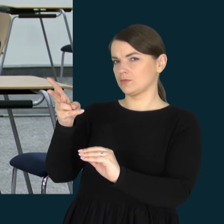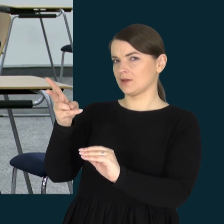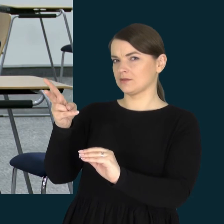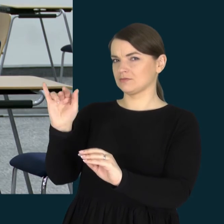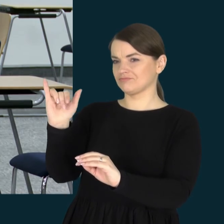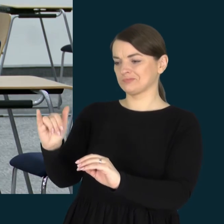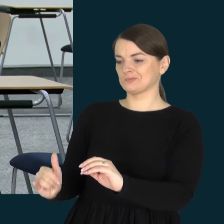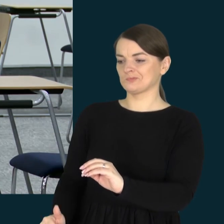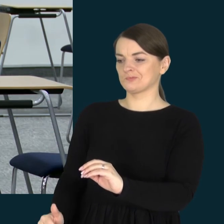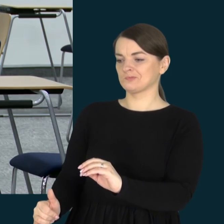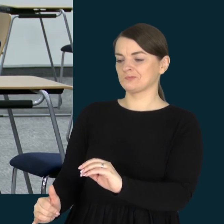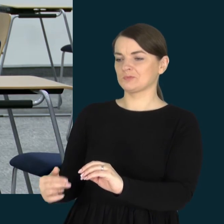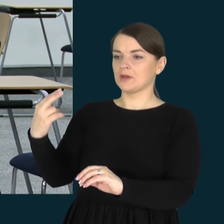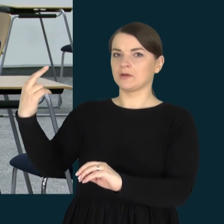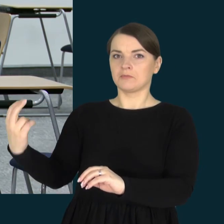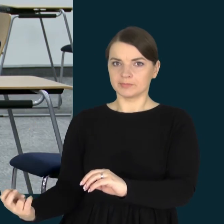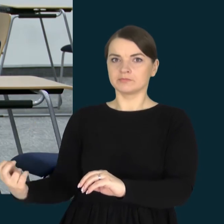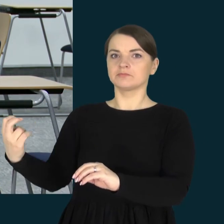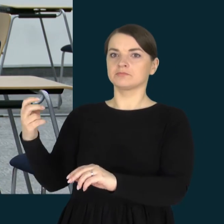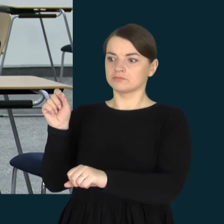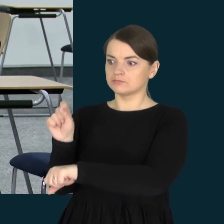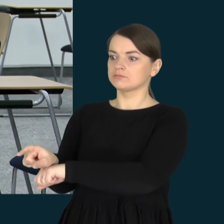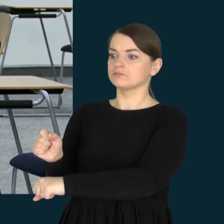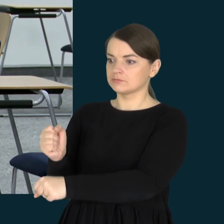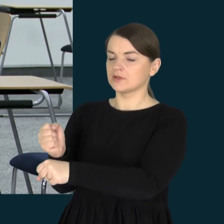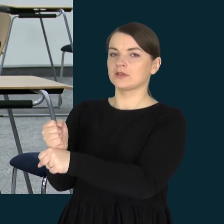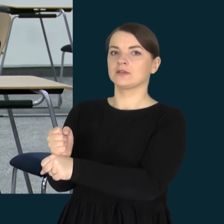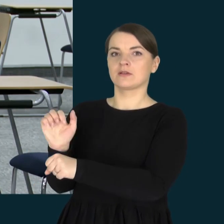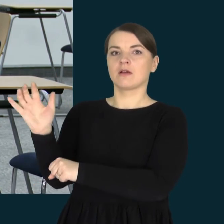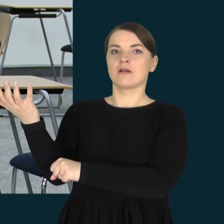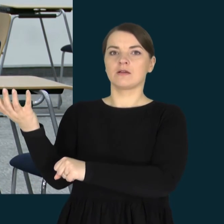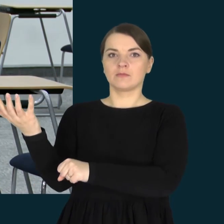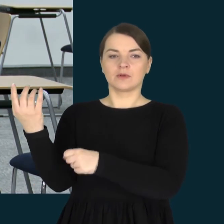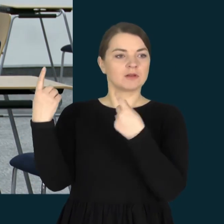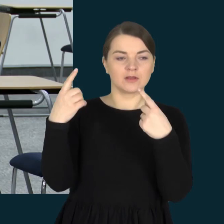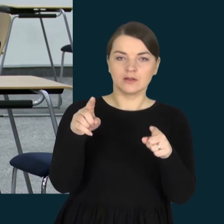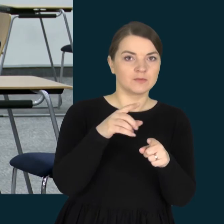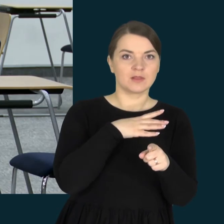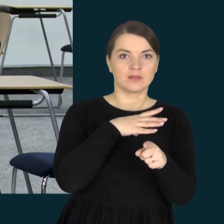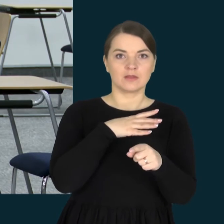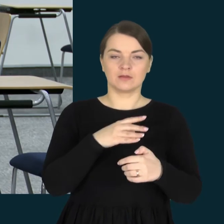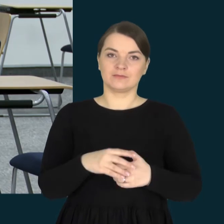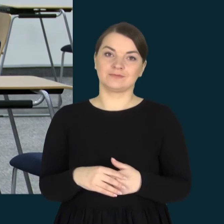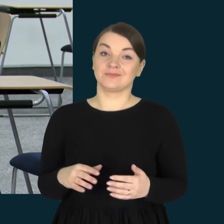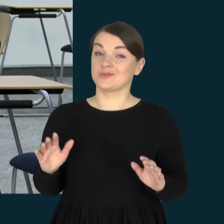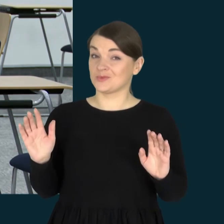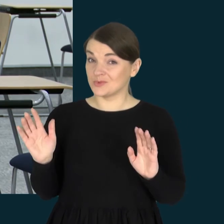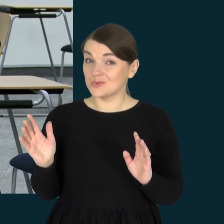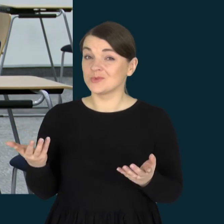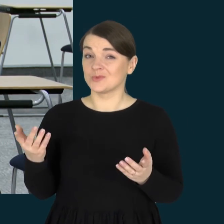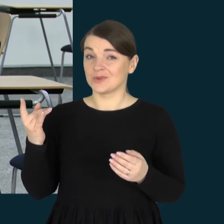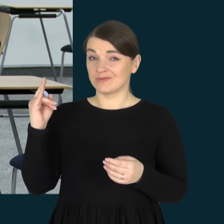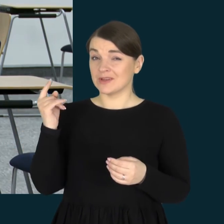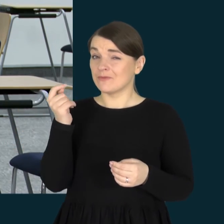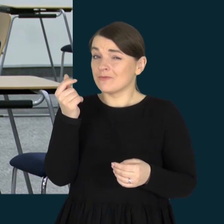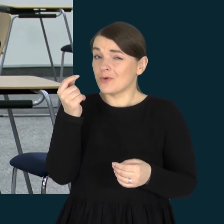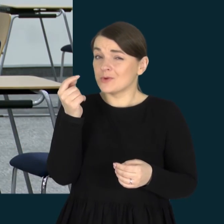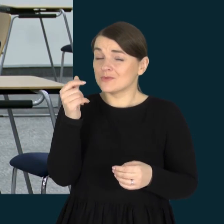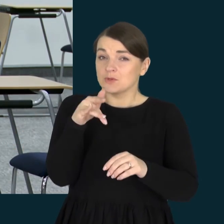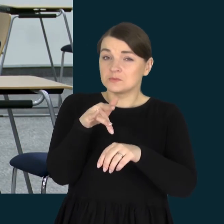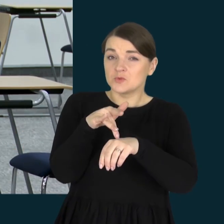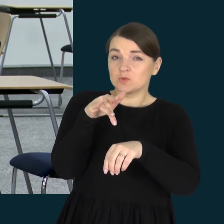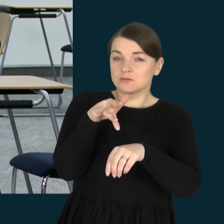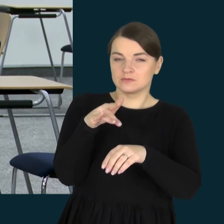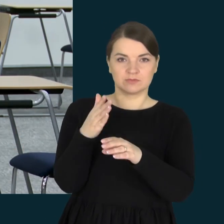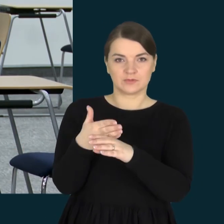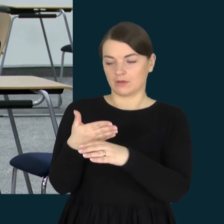negalima sakyti, atsisies, kad daryk ir daryk būtent taip ir ne kaip kitaip. Nes jeigu vaikas truputį jautresnis,